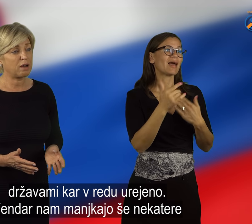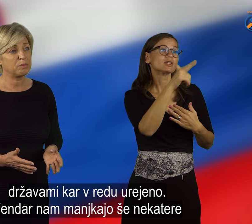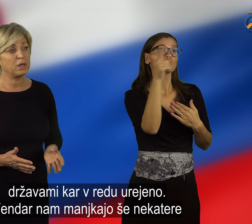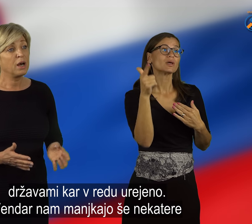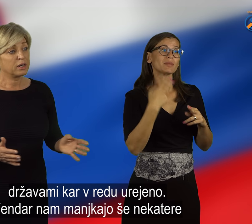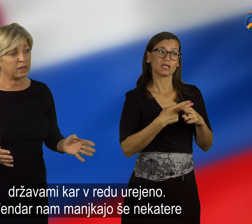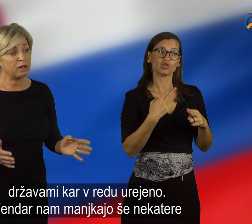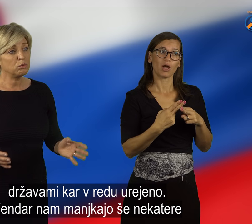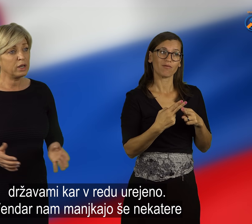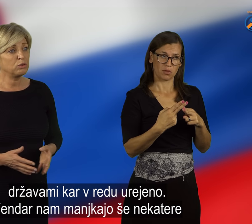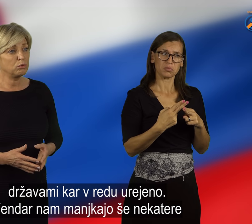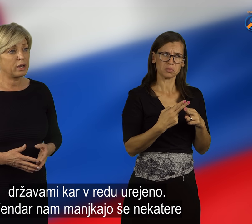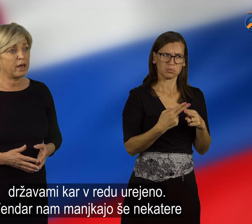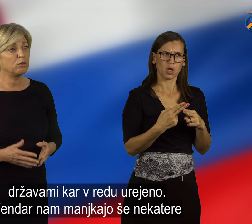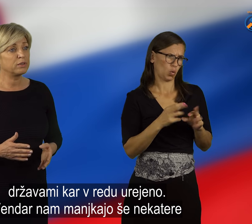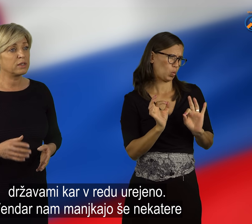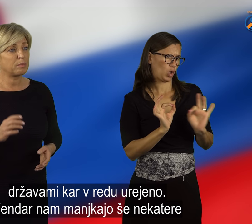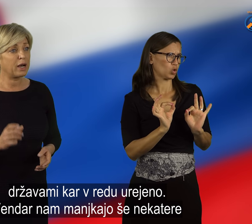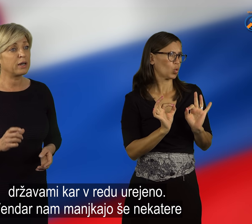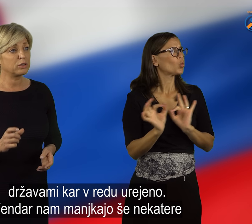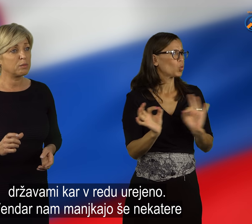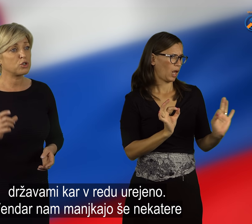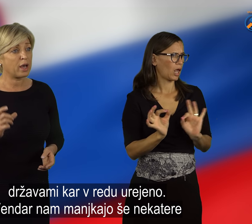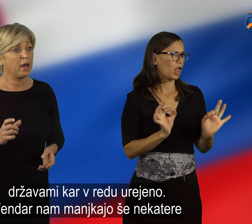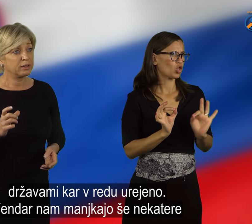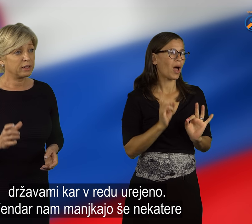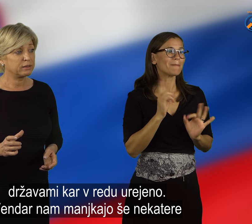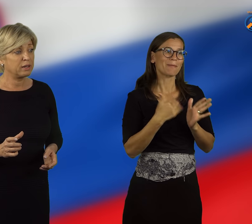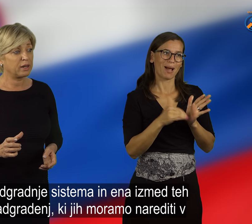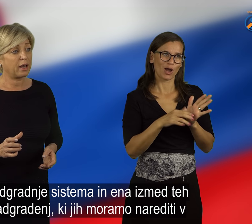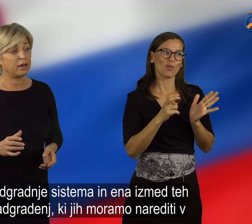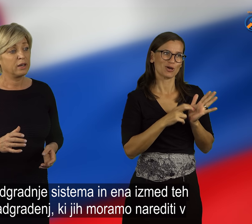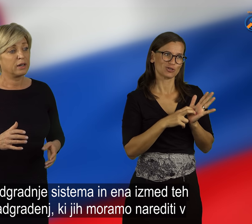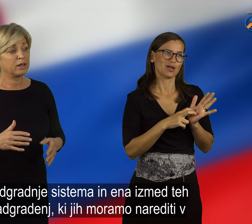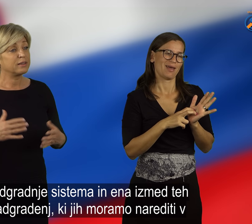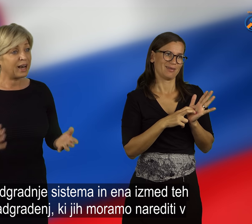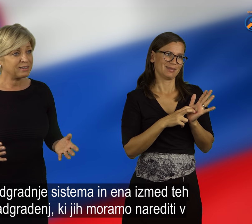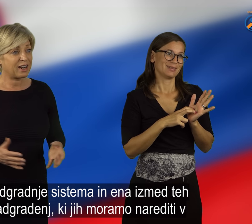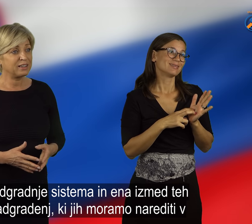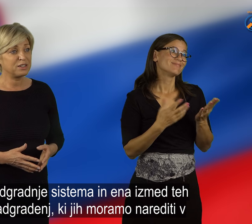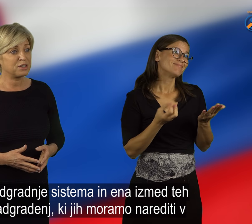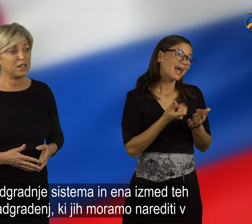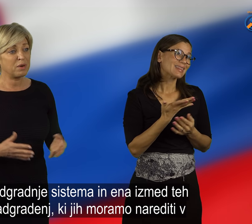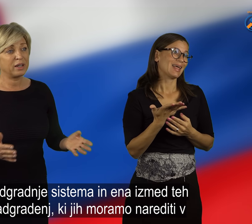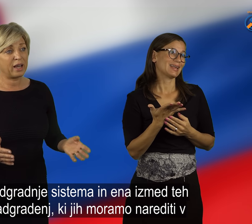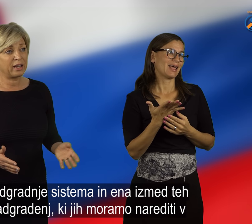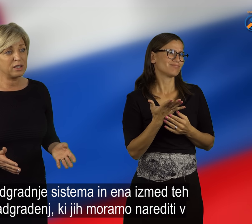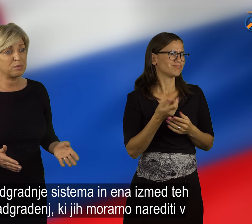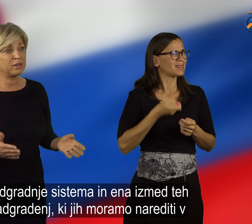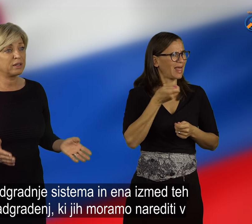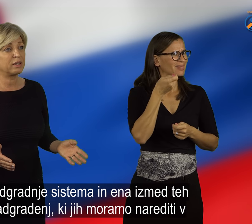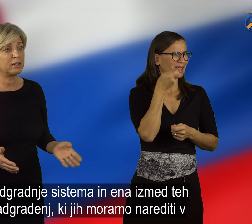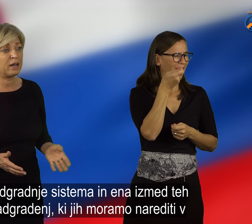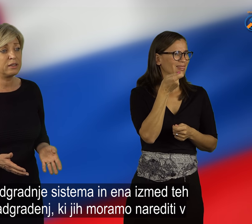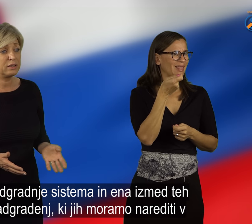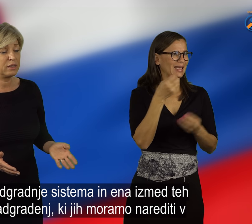državami, kar v redu urejeno, vendar manjkajo nam še nekatere nadgradnje sistema in ena